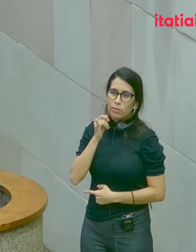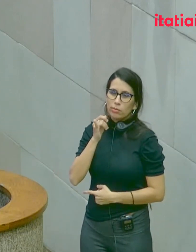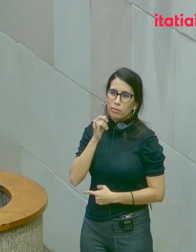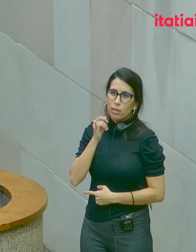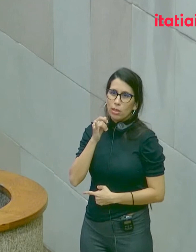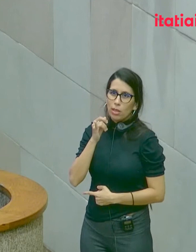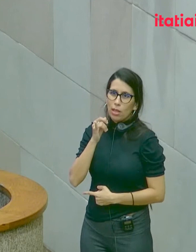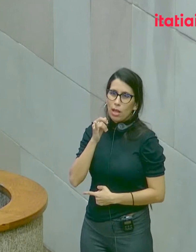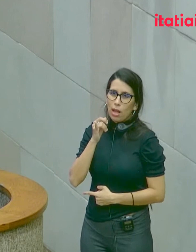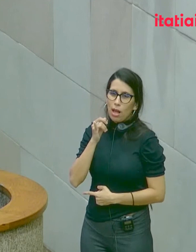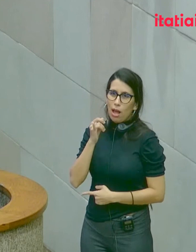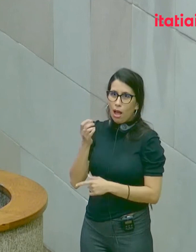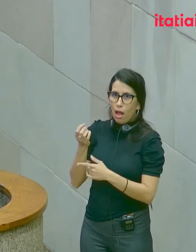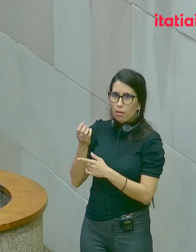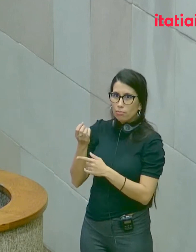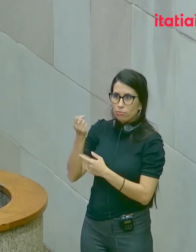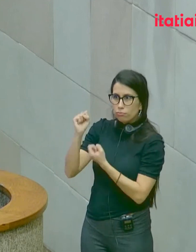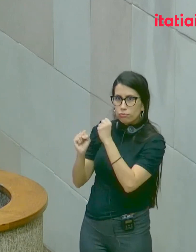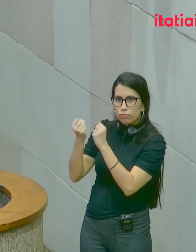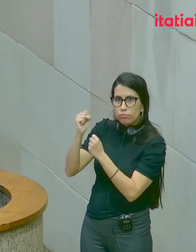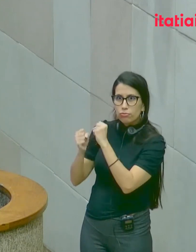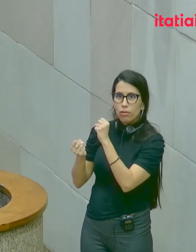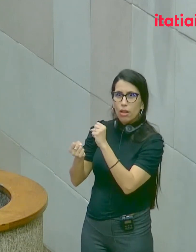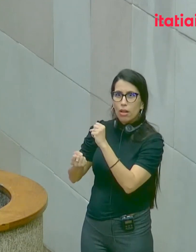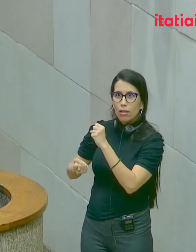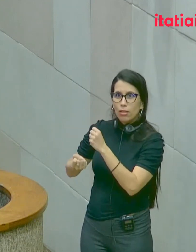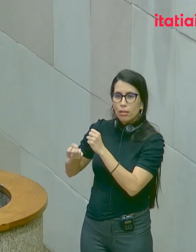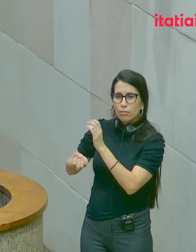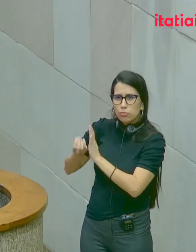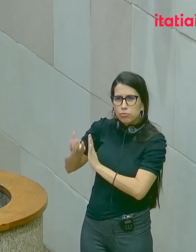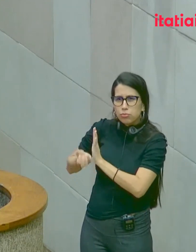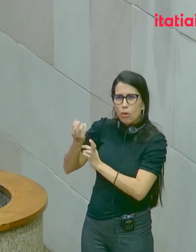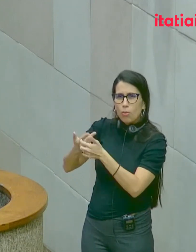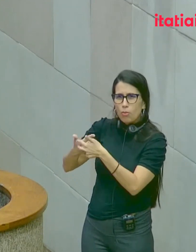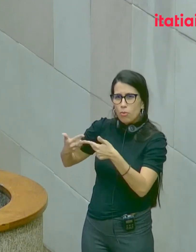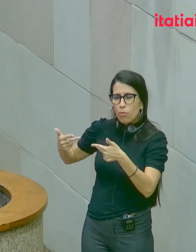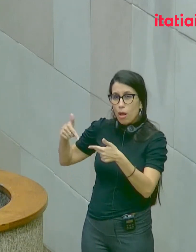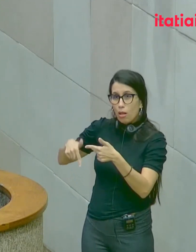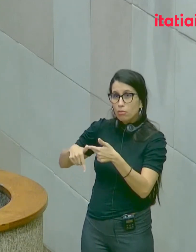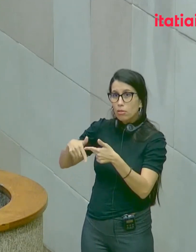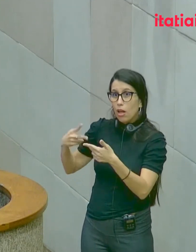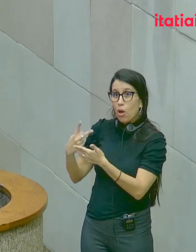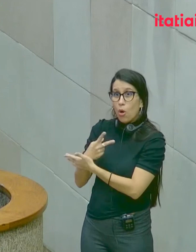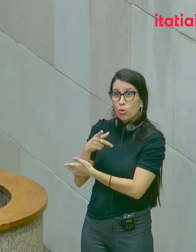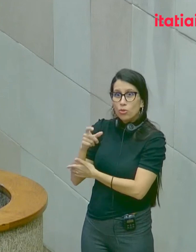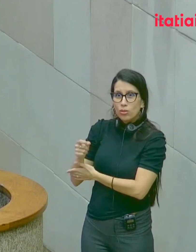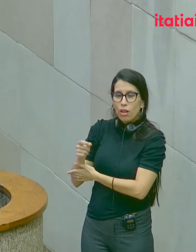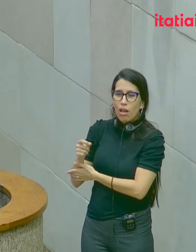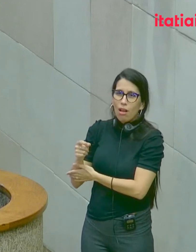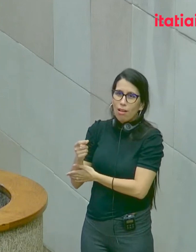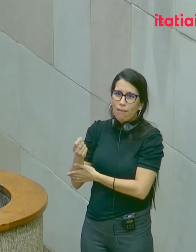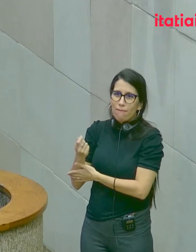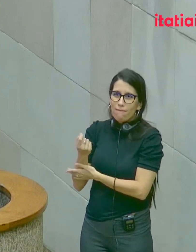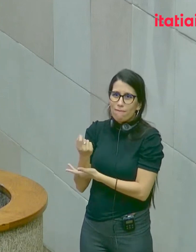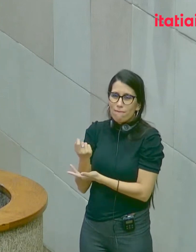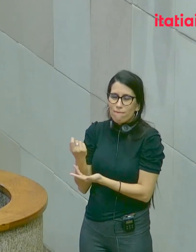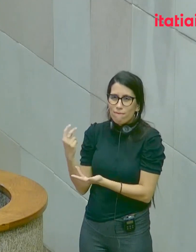a produção, levaram a que houvesse uma perda de valores éticos,